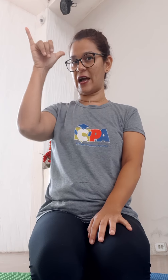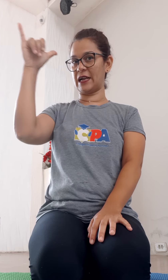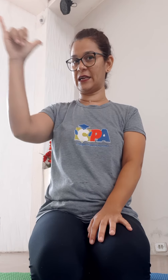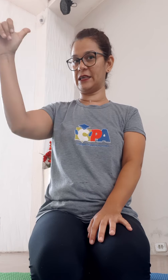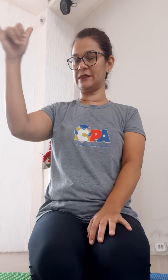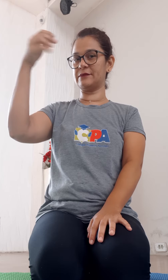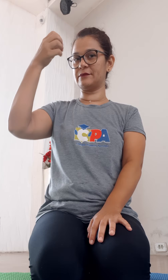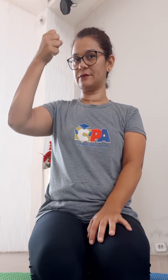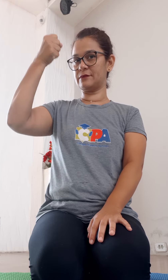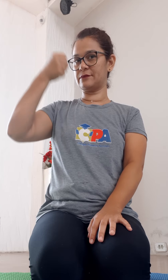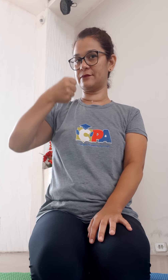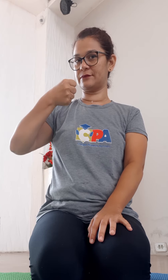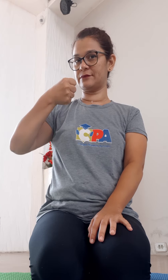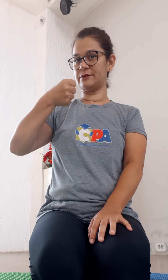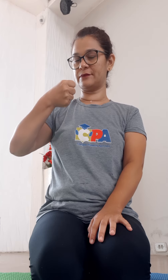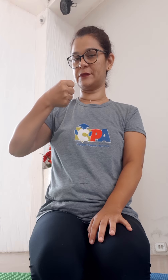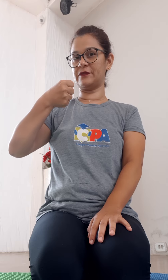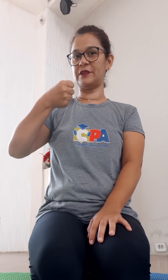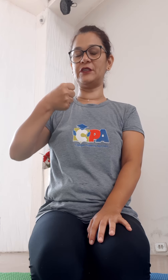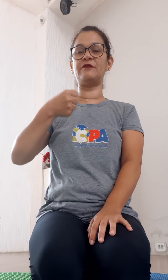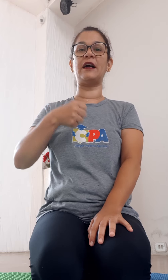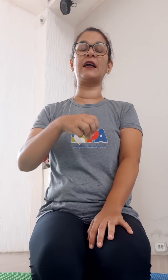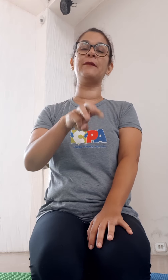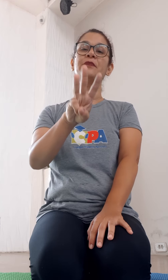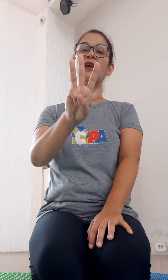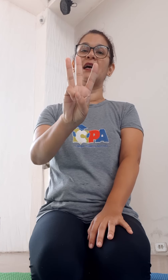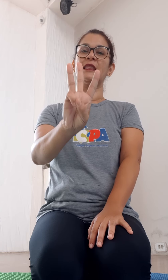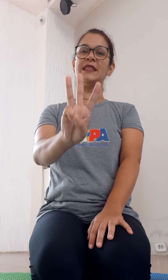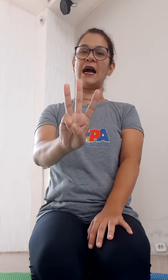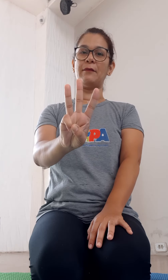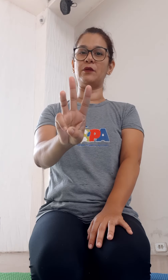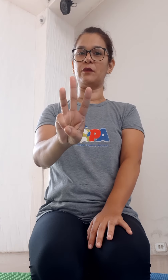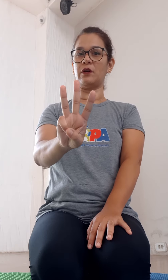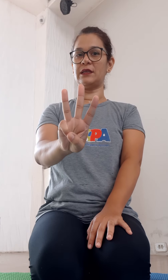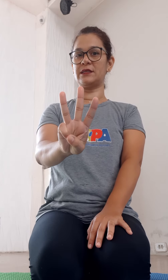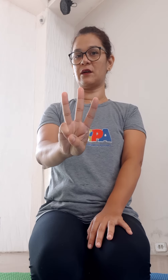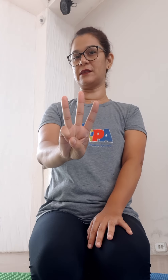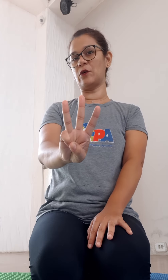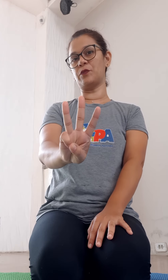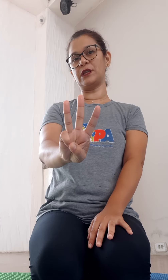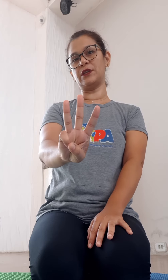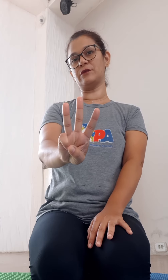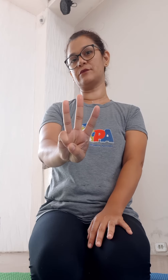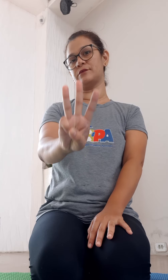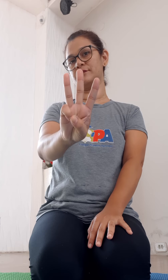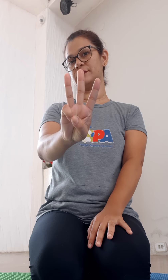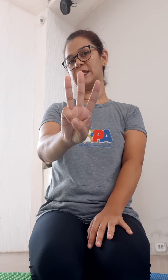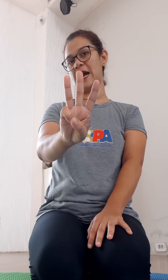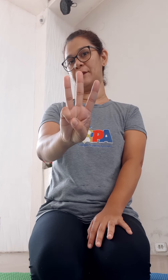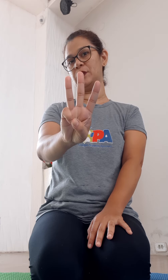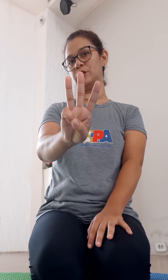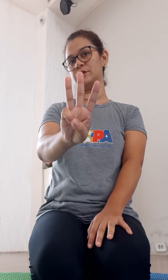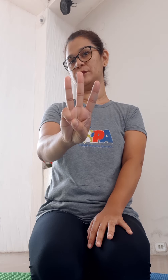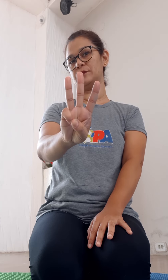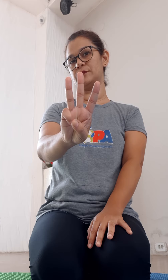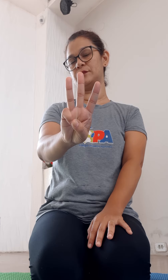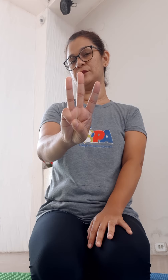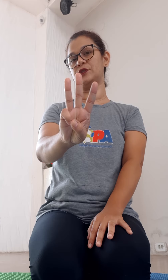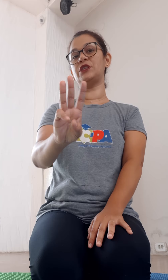de V de vaca, W, olha só, dá um pulinho, W de